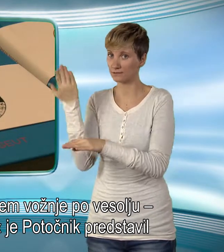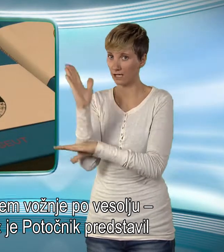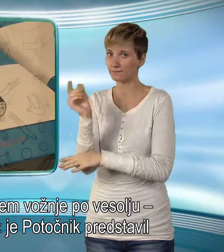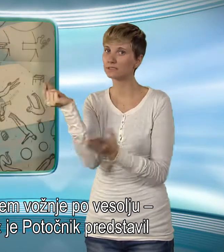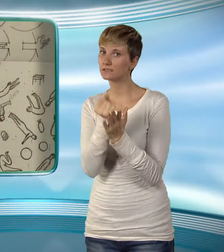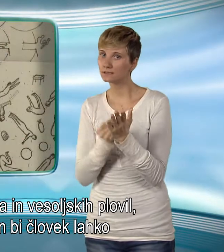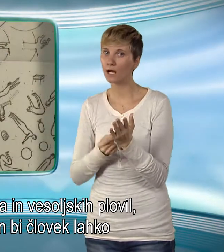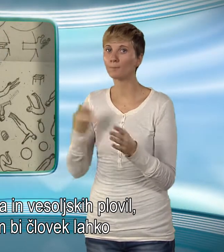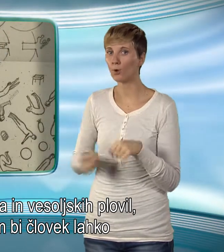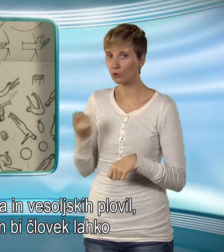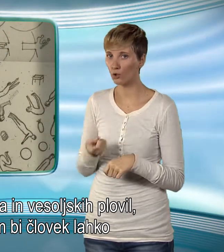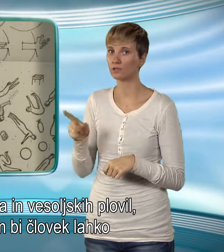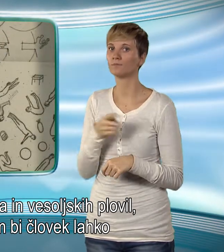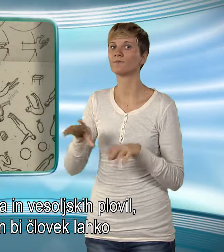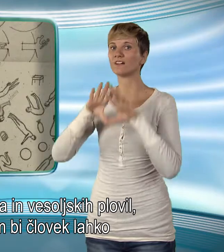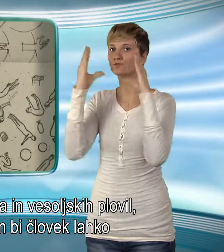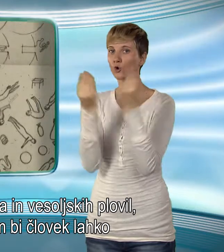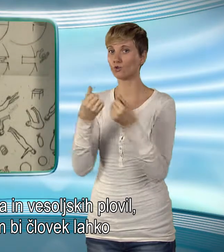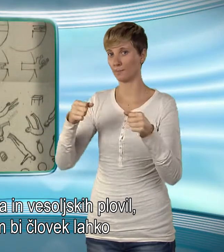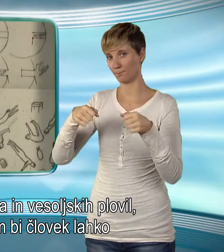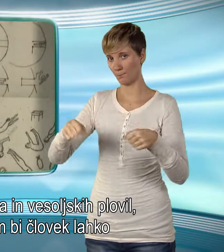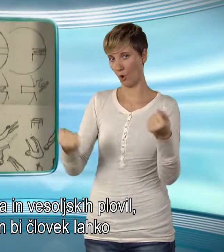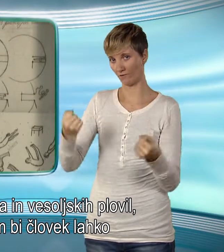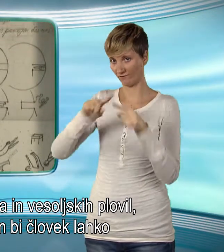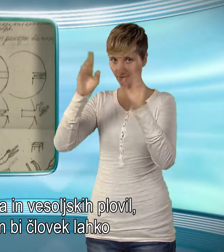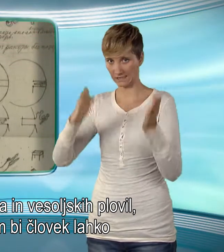vesolskih plovil, s katerim bi človek lahko poletel v Vesolje.